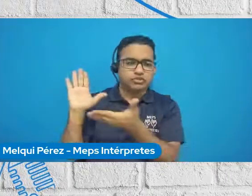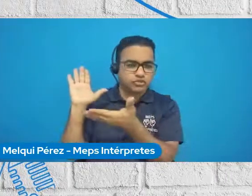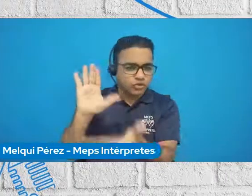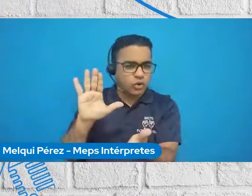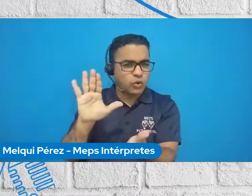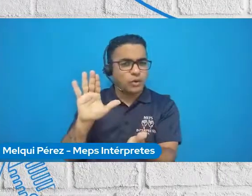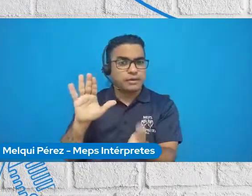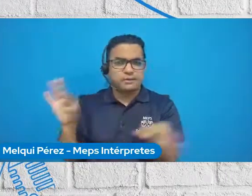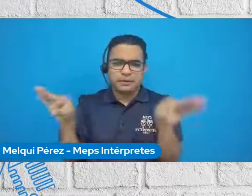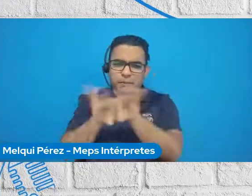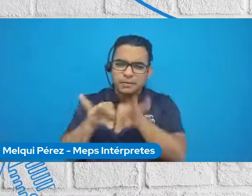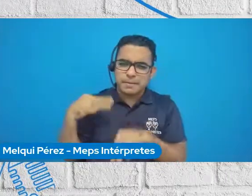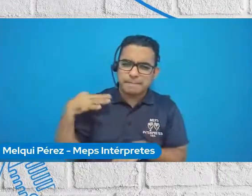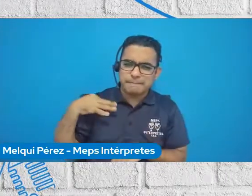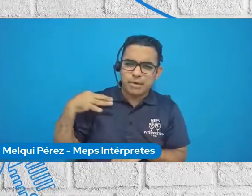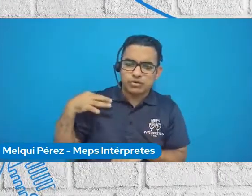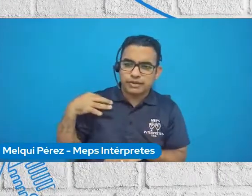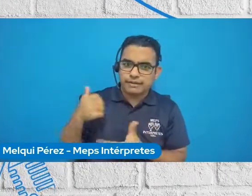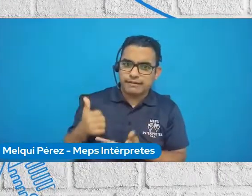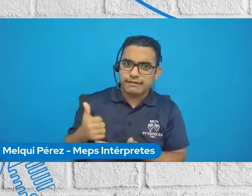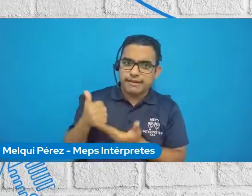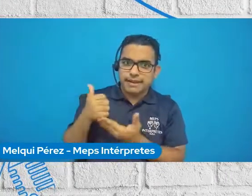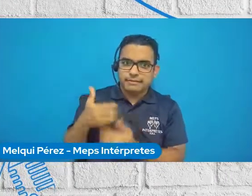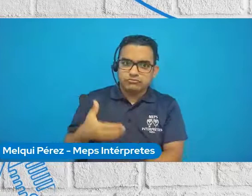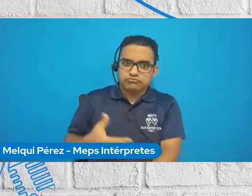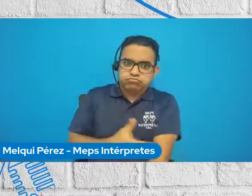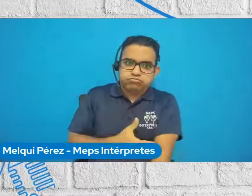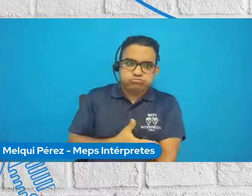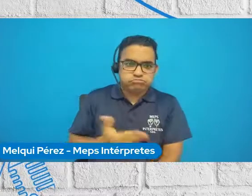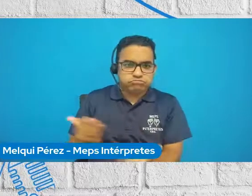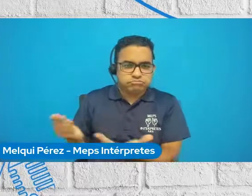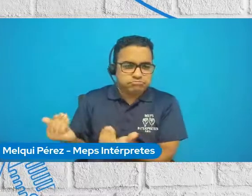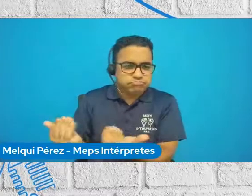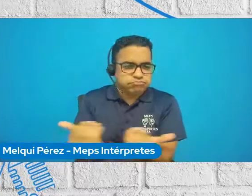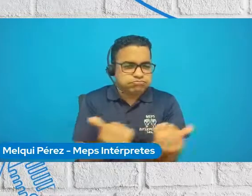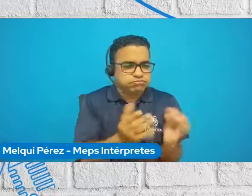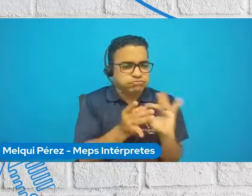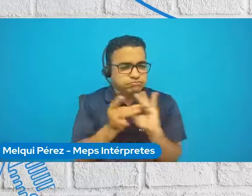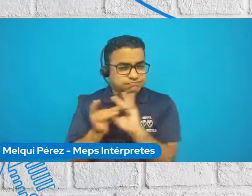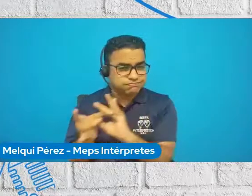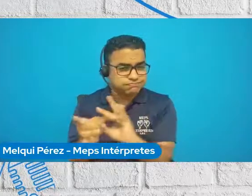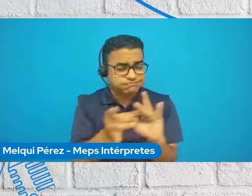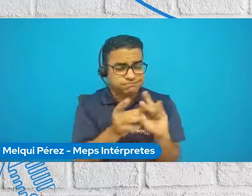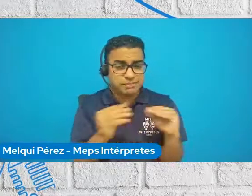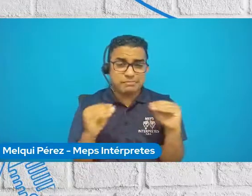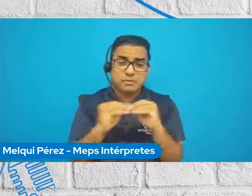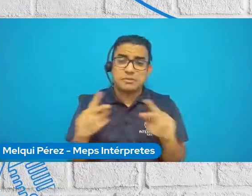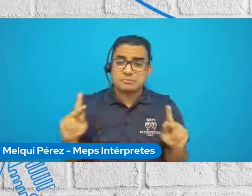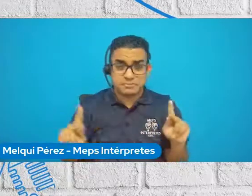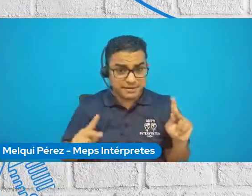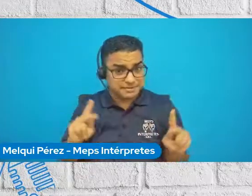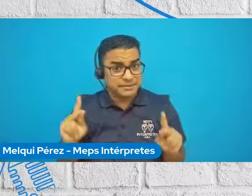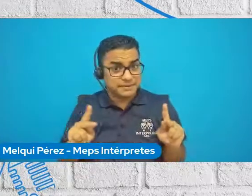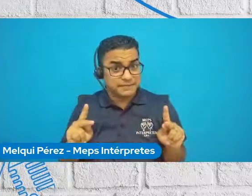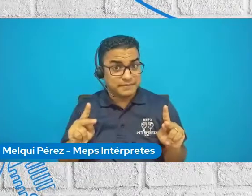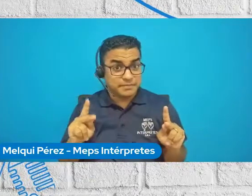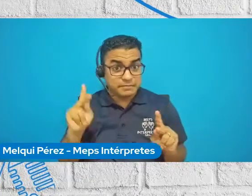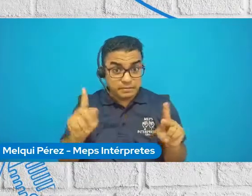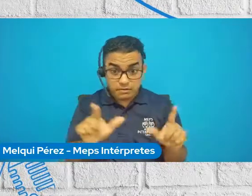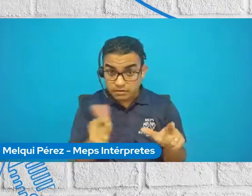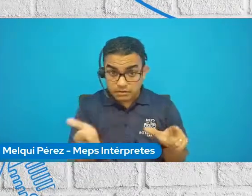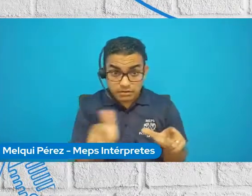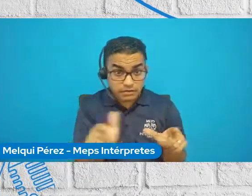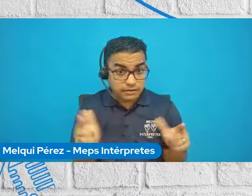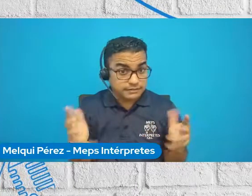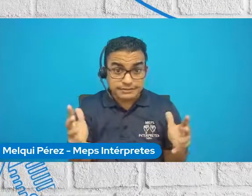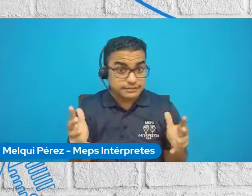voluntariado como ese medio poderoso para unir a más personas. Y no solamente la unión entre personas, sino